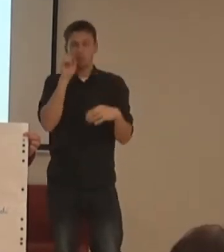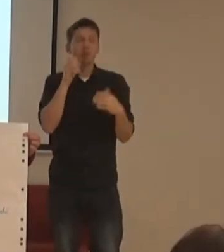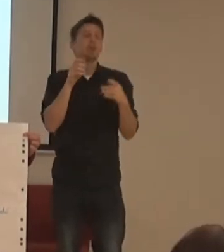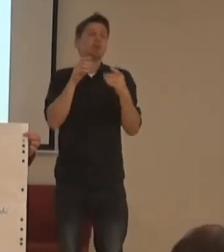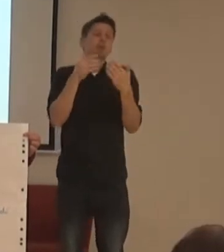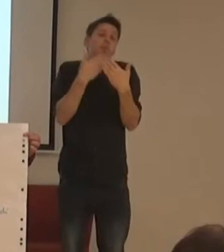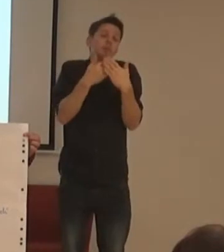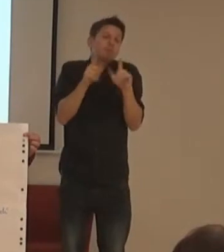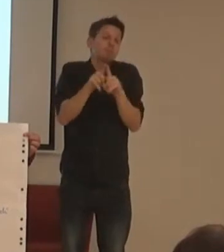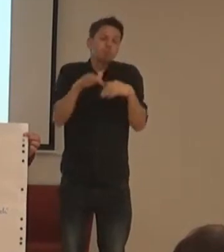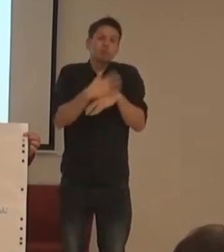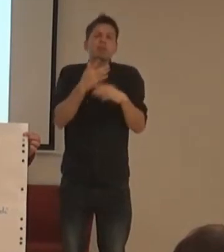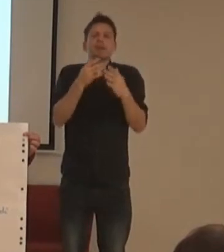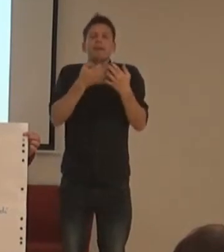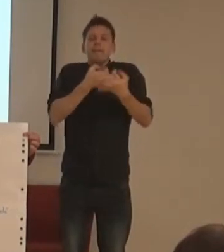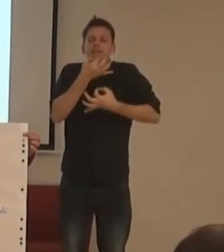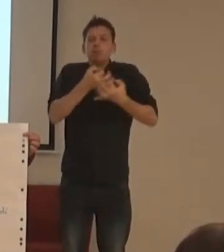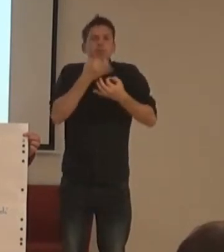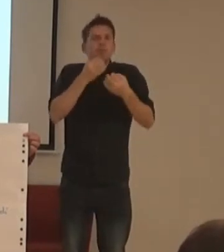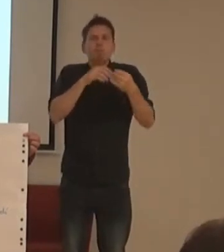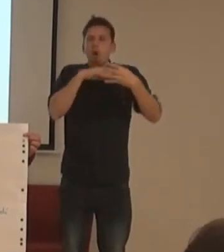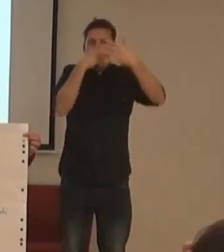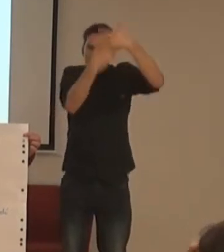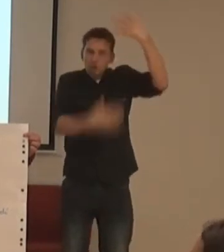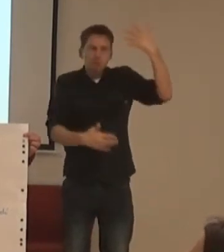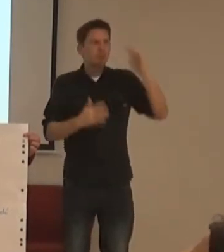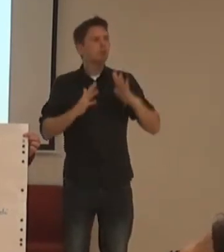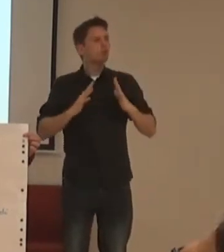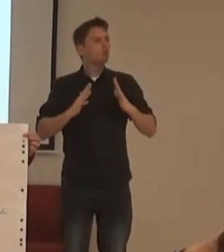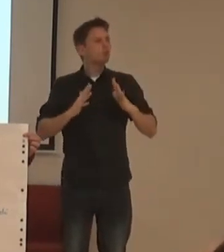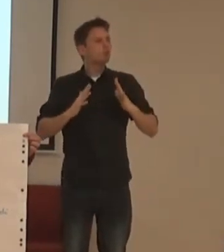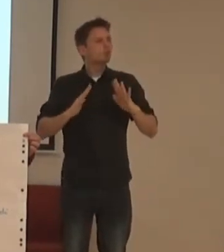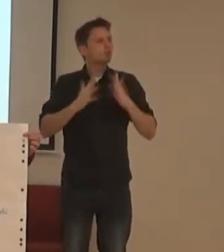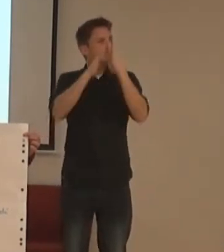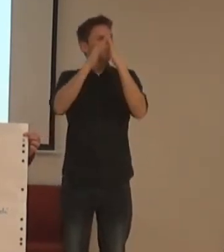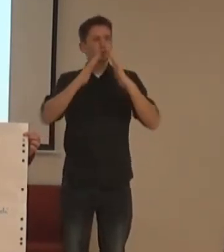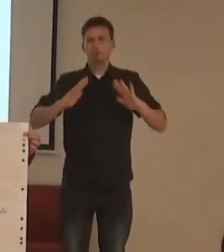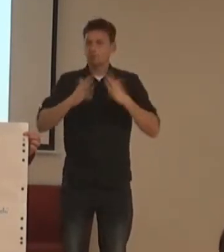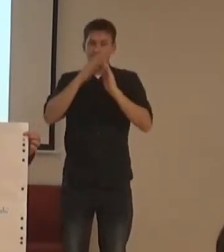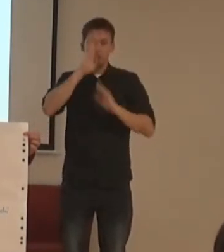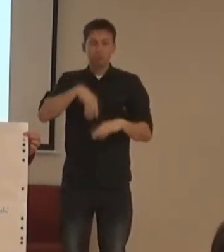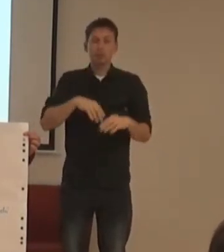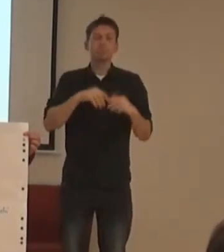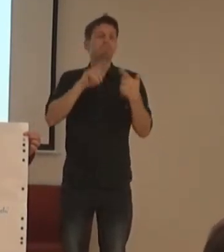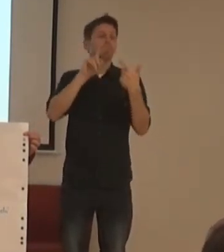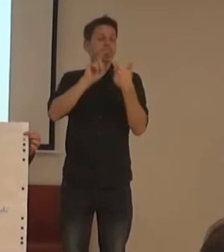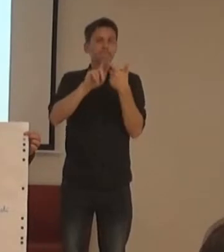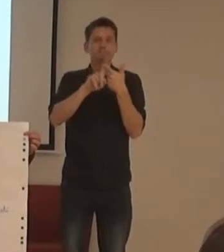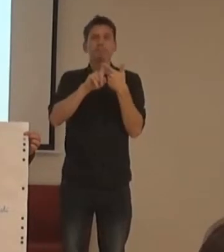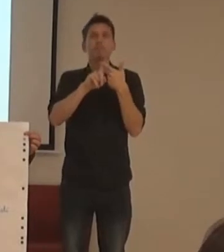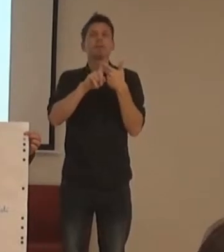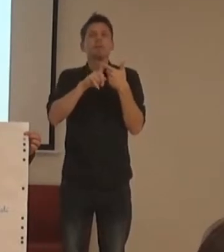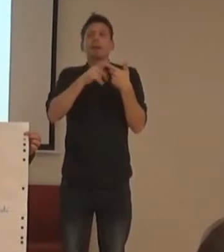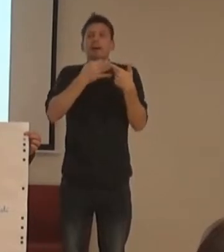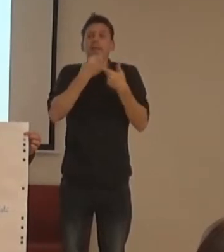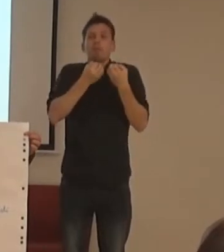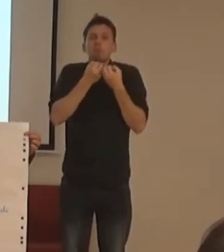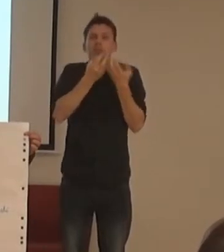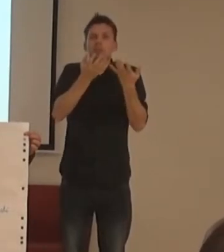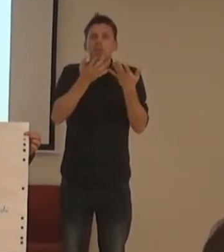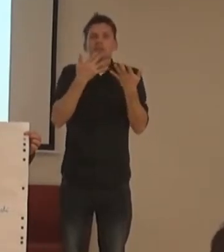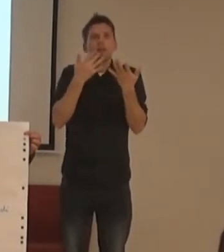špatná struktura informací, je jich třeba dost. Potom absence osvěty vlastně, jak s těmi informací